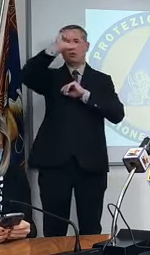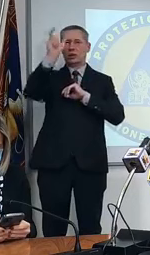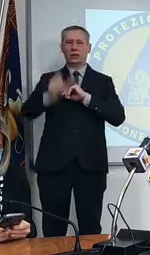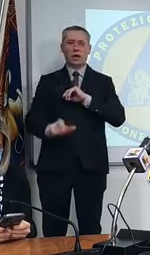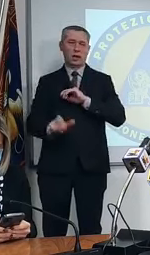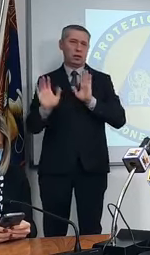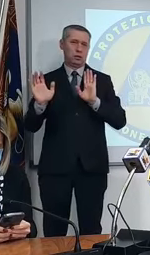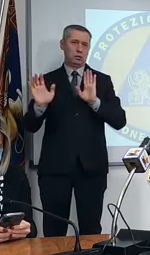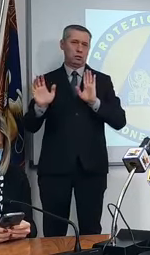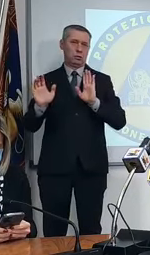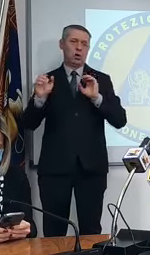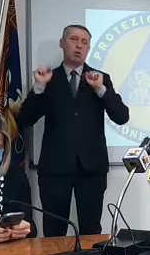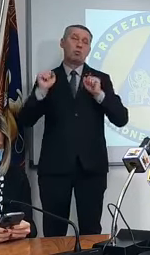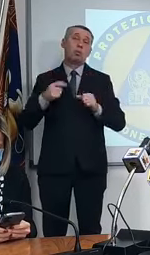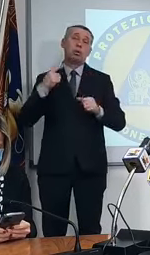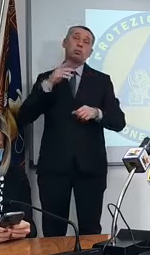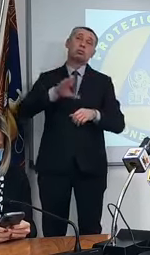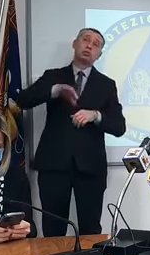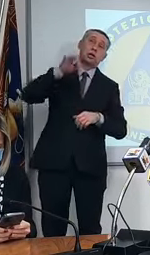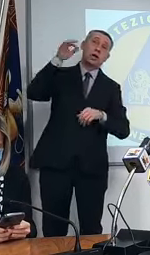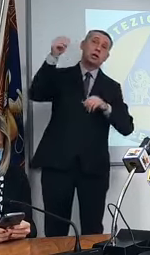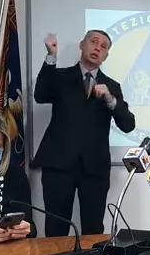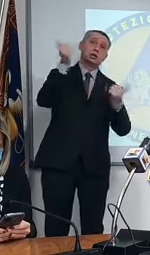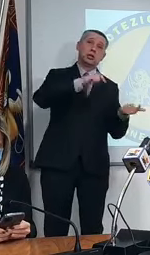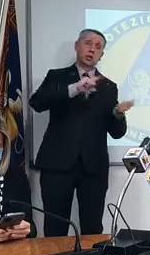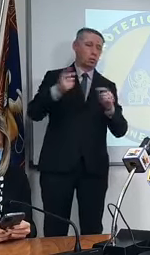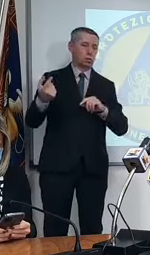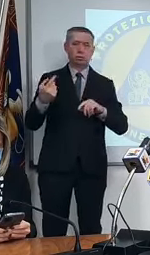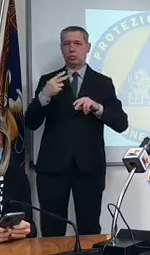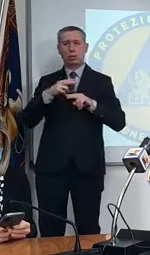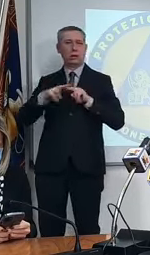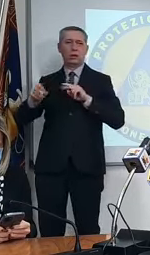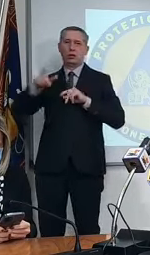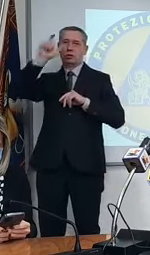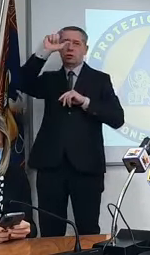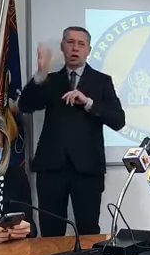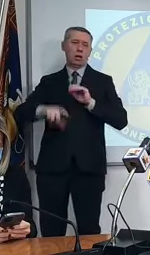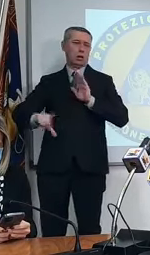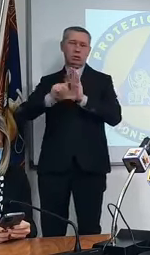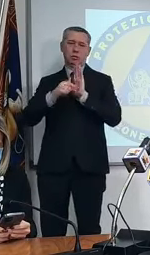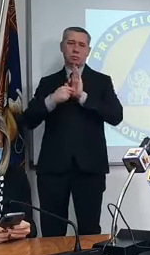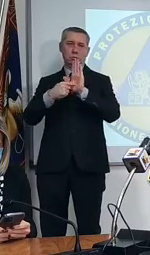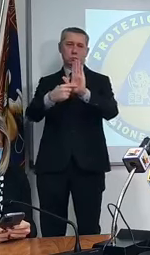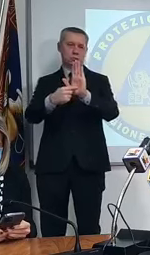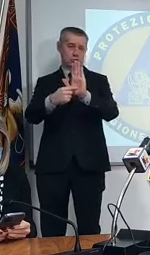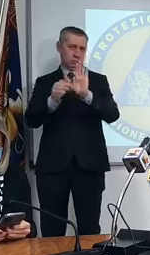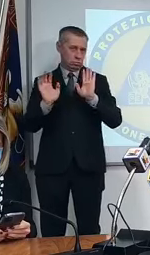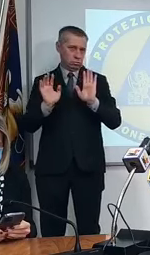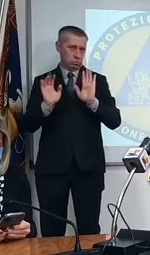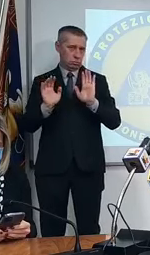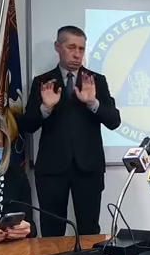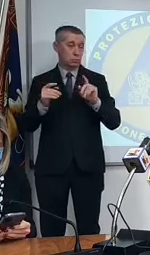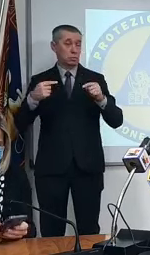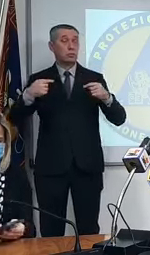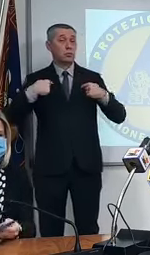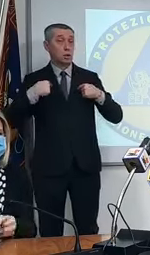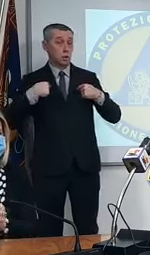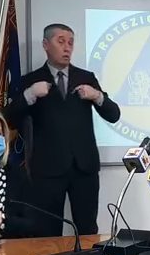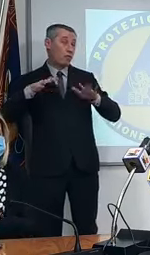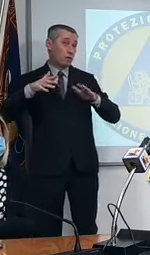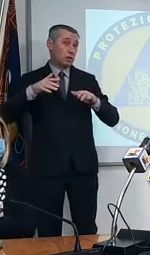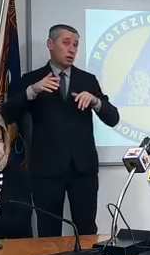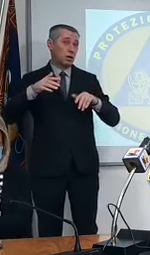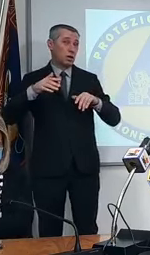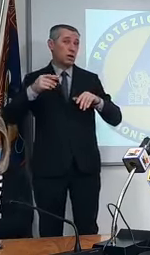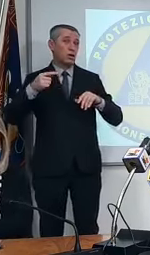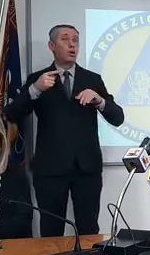discrezionalità primo secondo aspetto è innegabile e lo dice uno che ha aperto forse tra i pochissimi a livello nazionale la